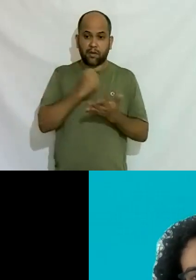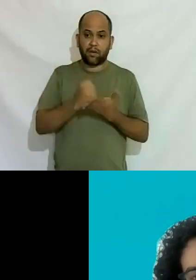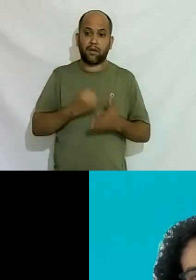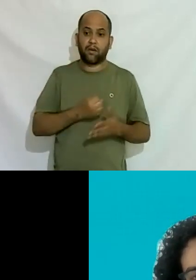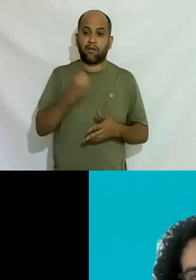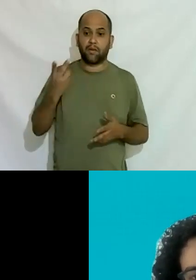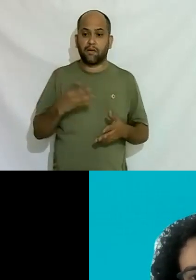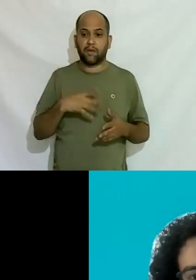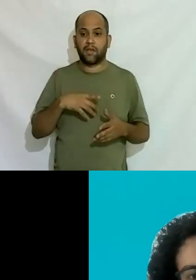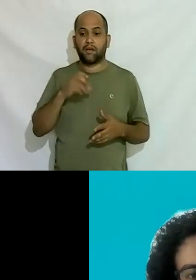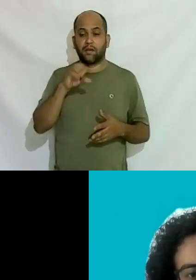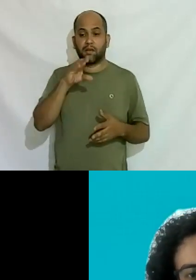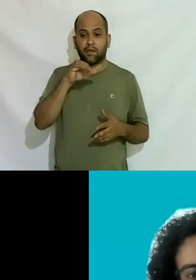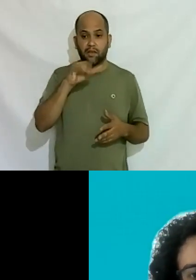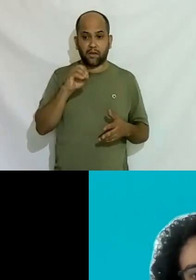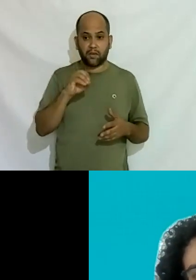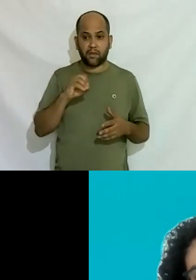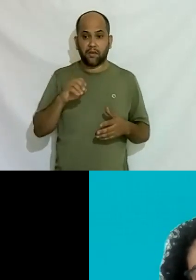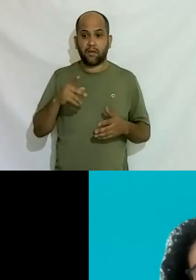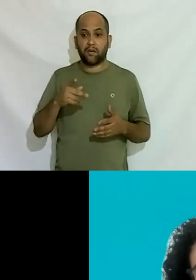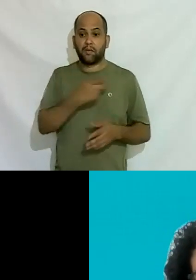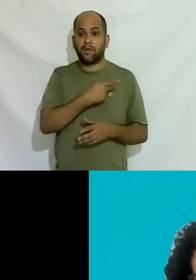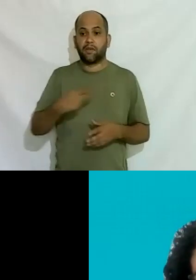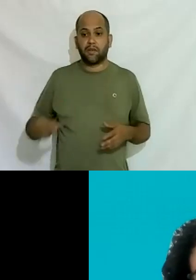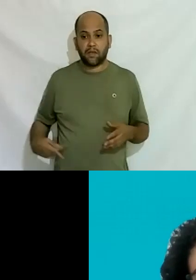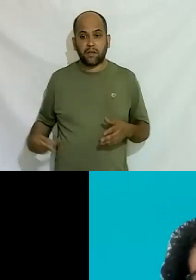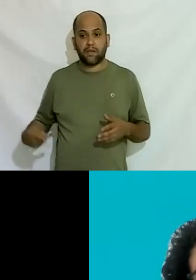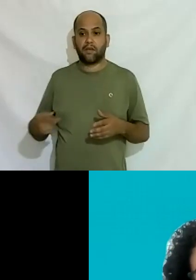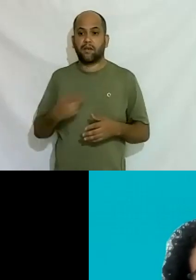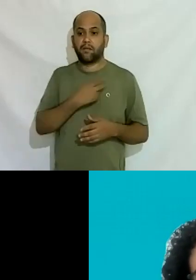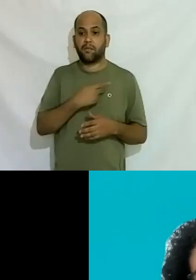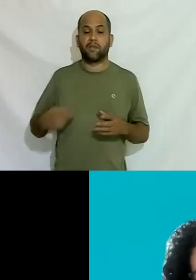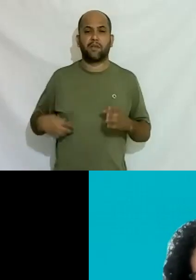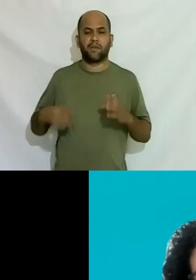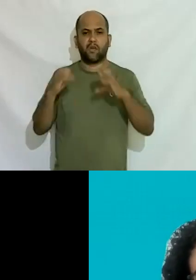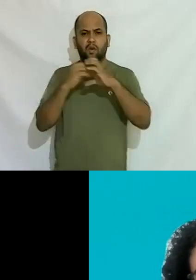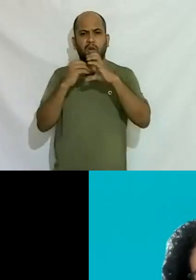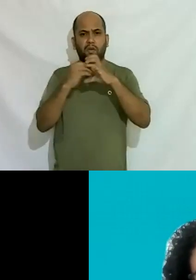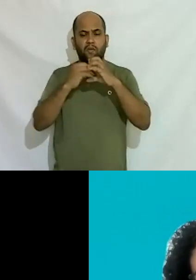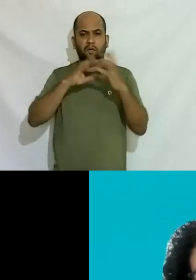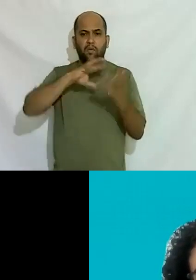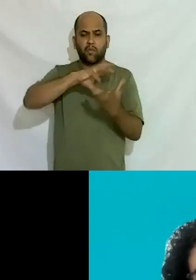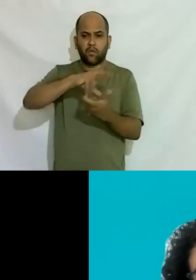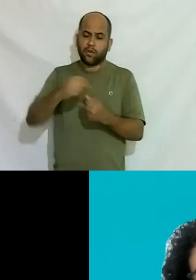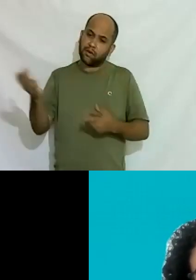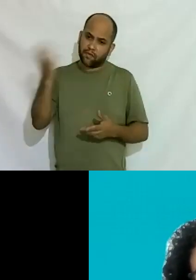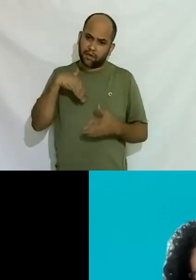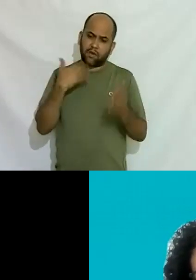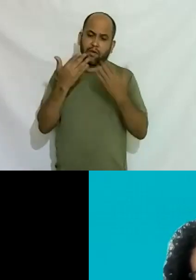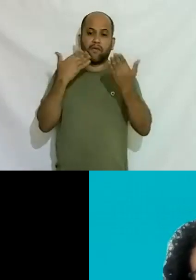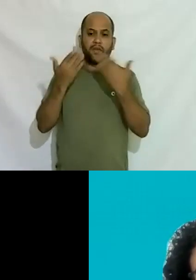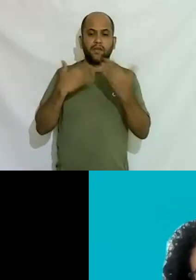vi CEO presidente presidente do Carrefour mundial veio para cá eu conversei com ele